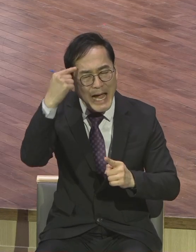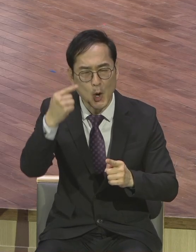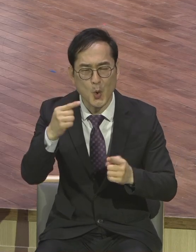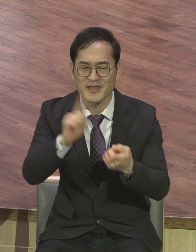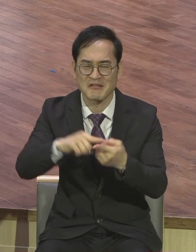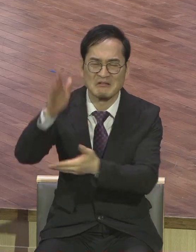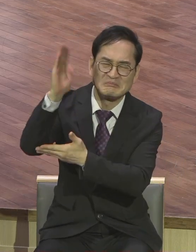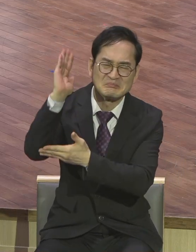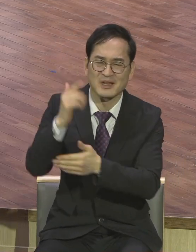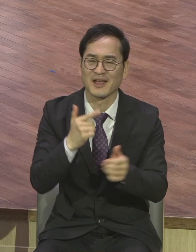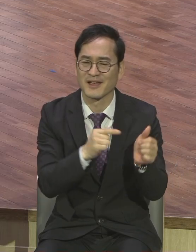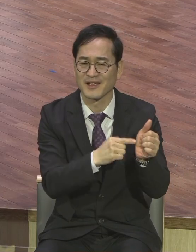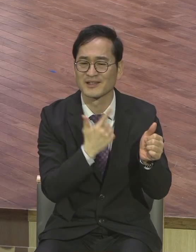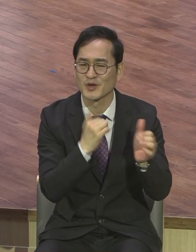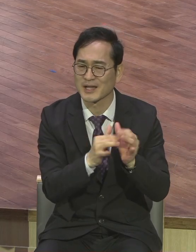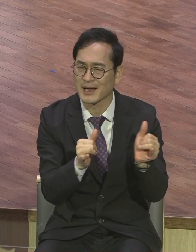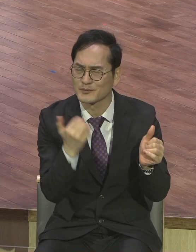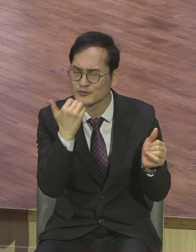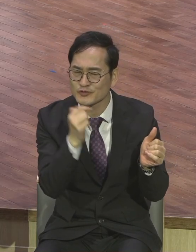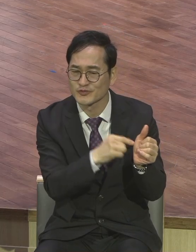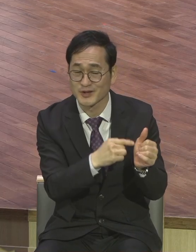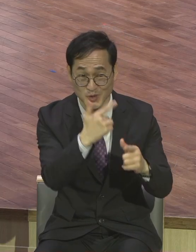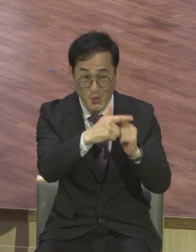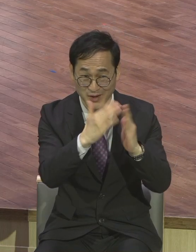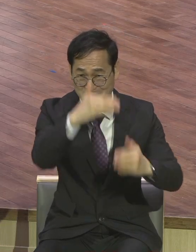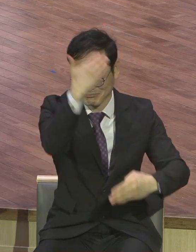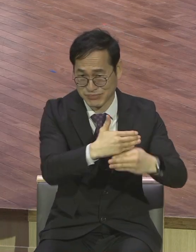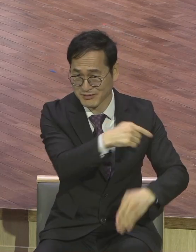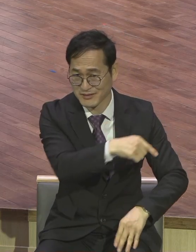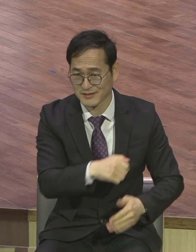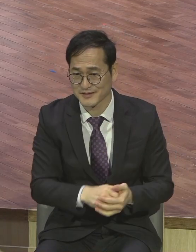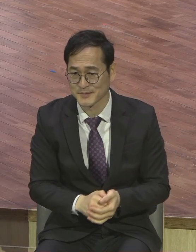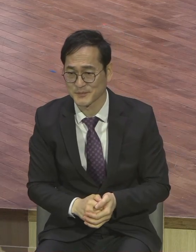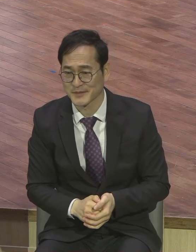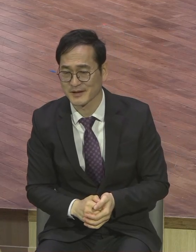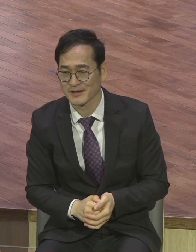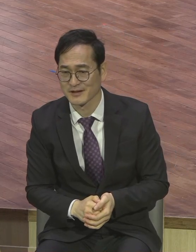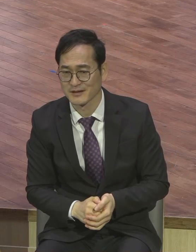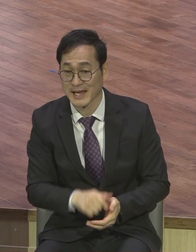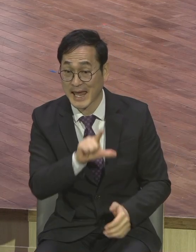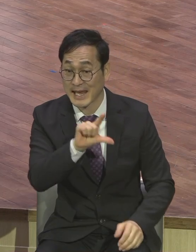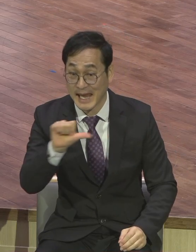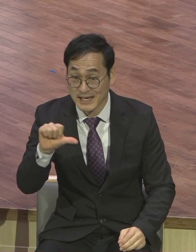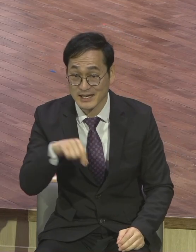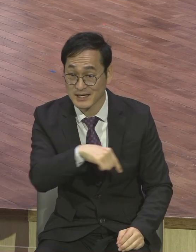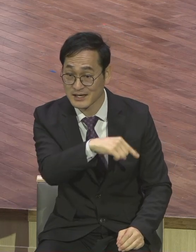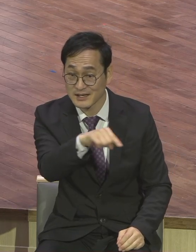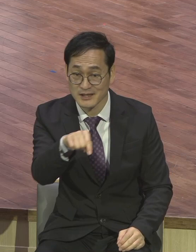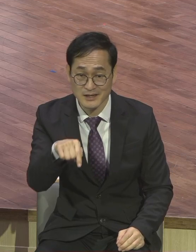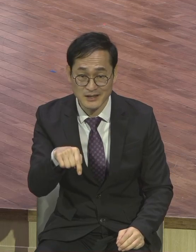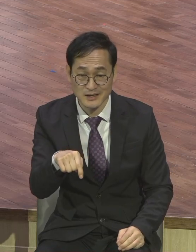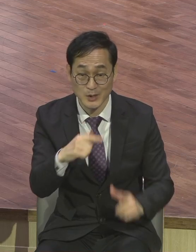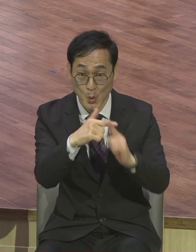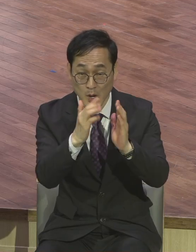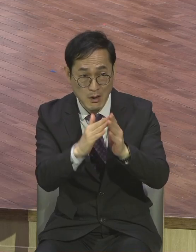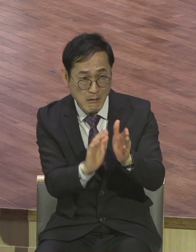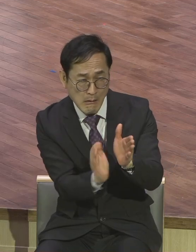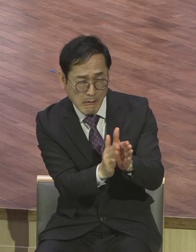크리스탄을 철출해가지고 LA에 어마어마한 전 건물 전체 크리스탄이 유리로 다